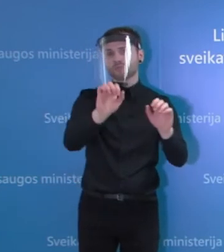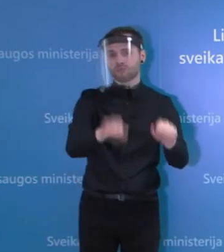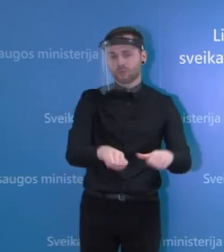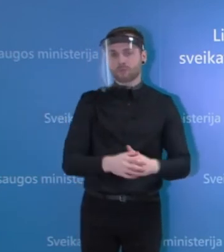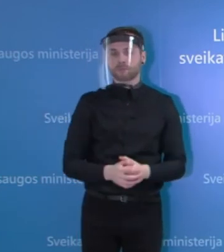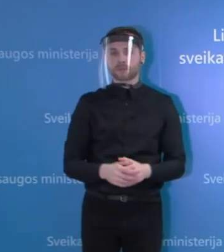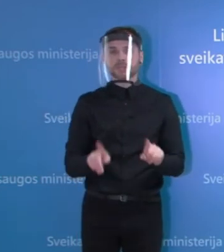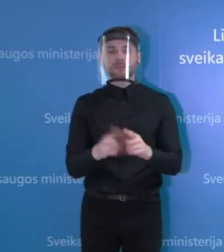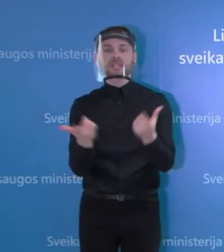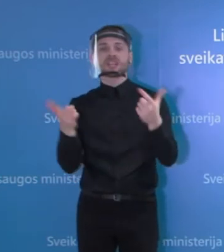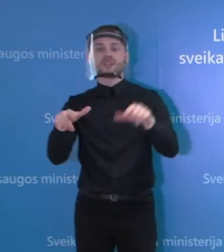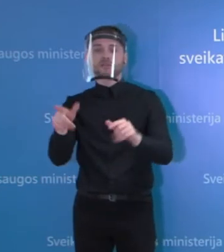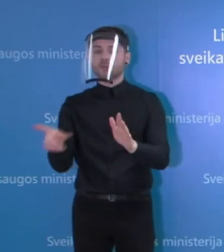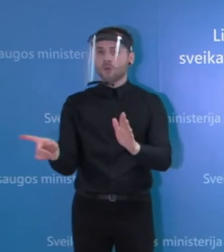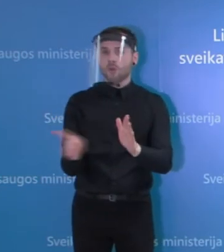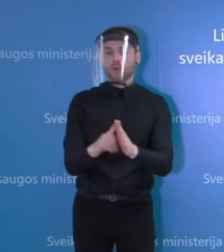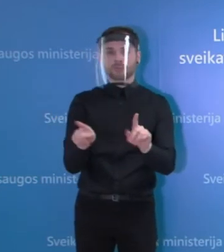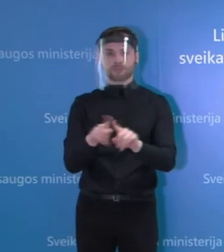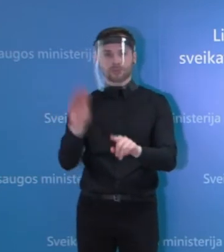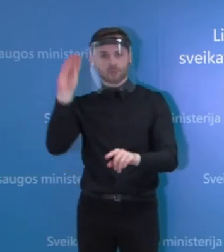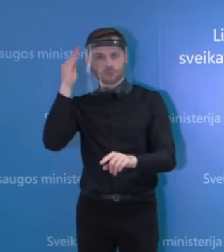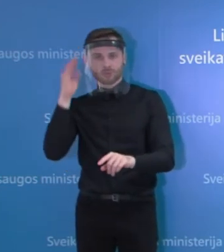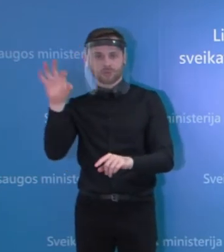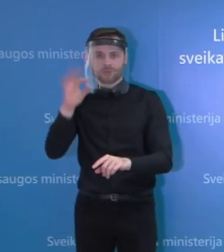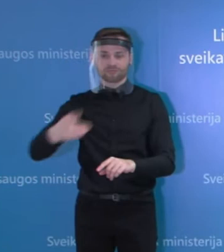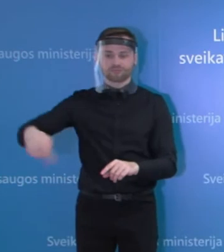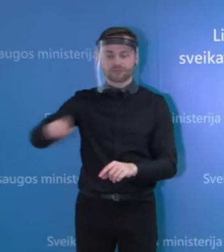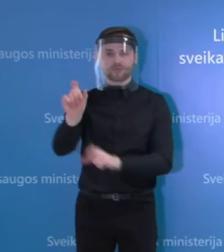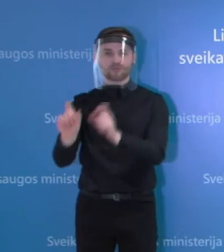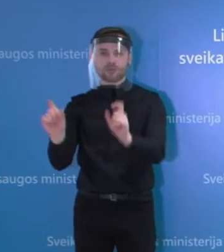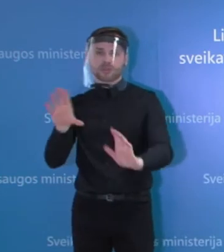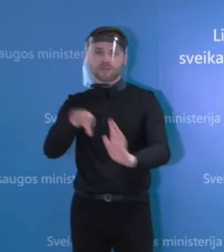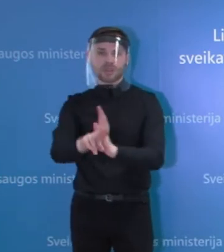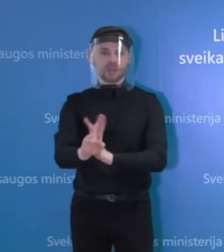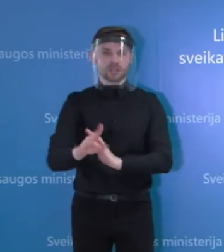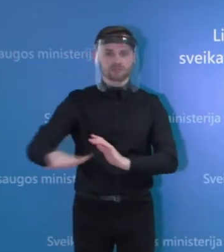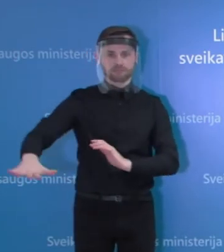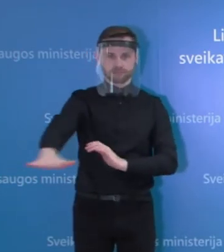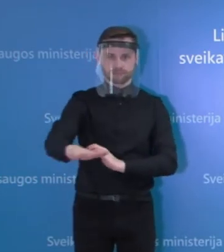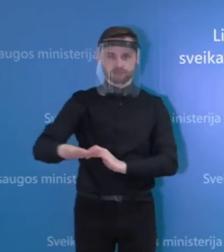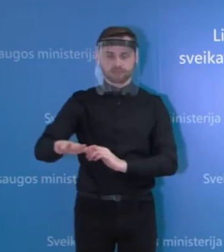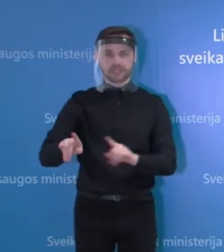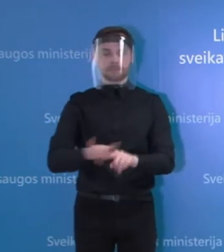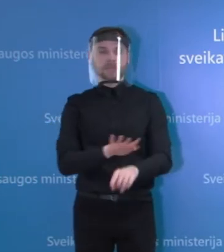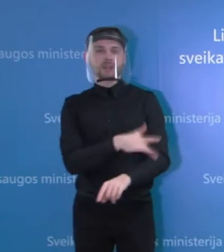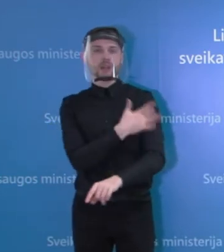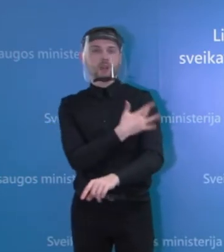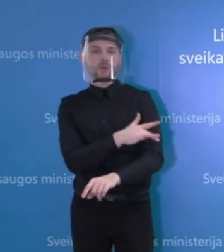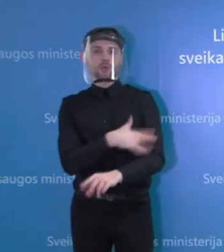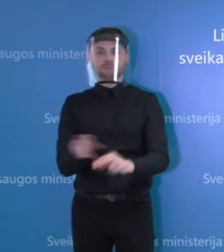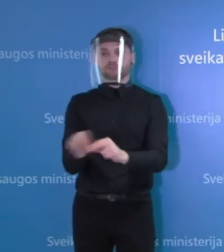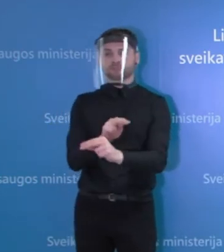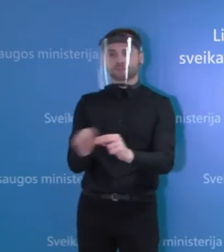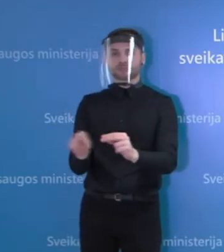galėse valdybės privalo rūpintis irgi savo gyventojais ir yra slauga į namus, yra